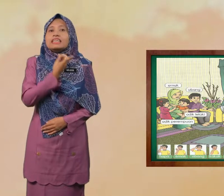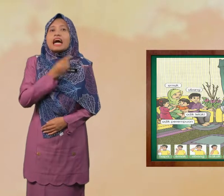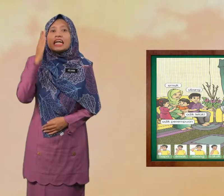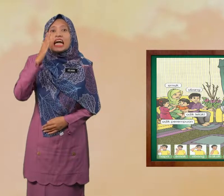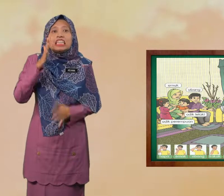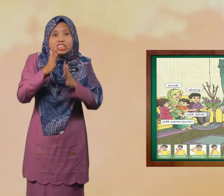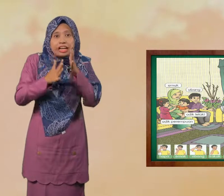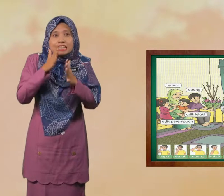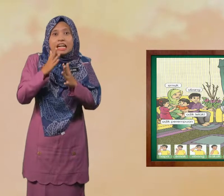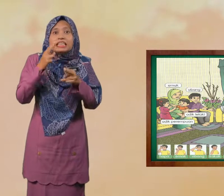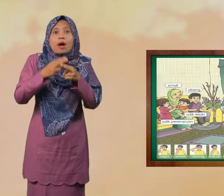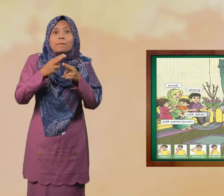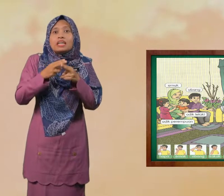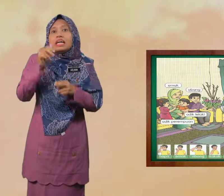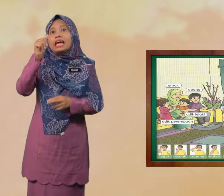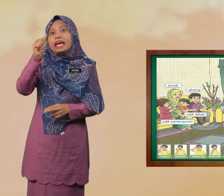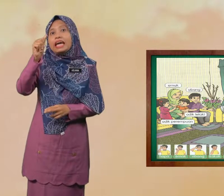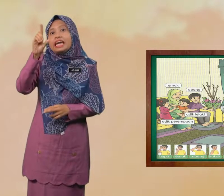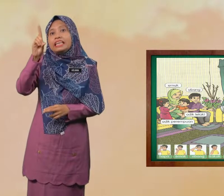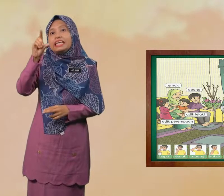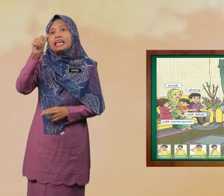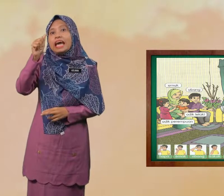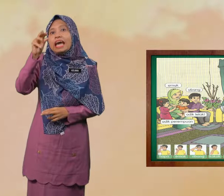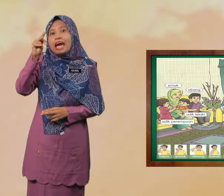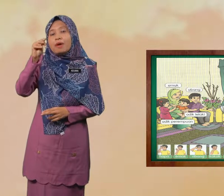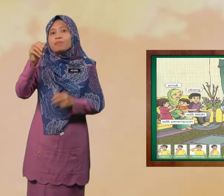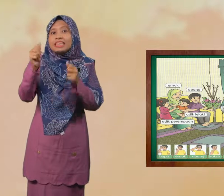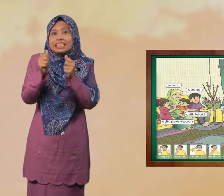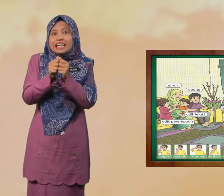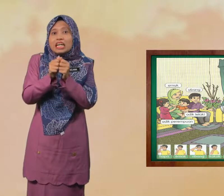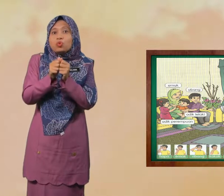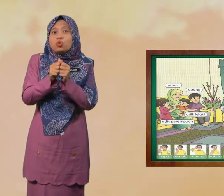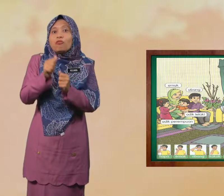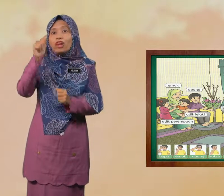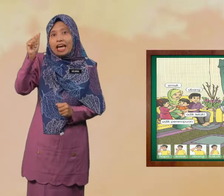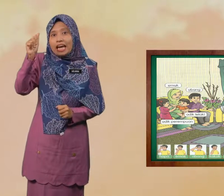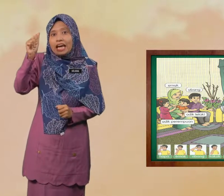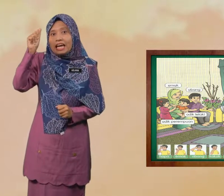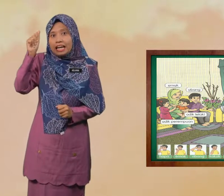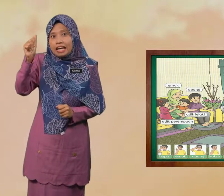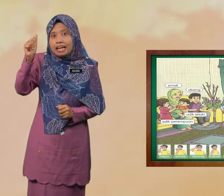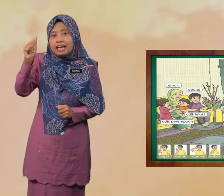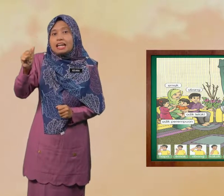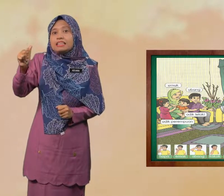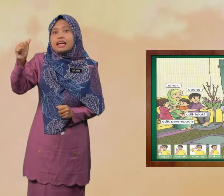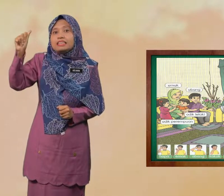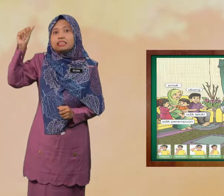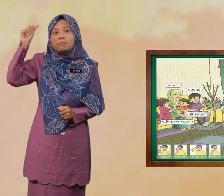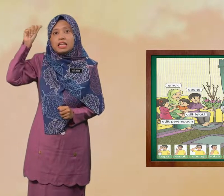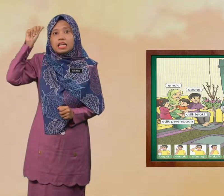akan isyaratkan nama A, D, A, M Dengan huruf A A letak di sebelah